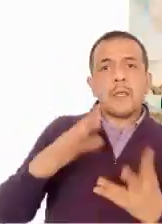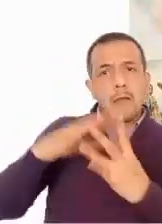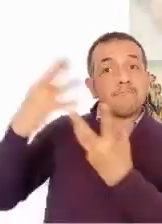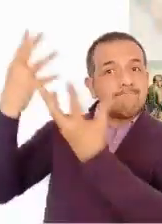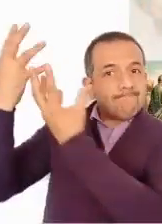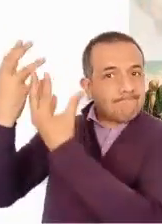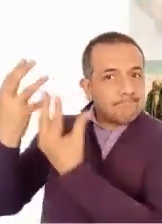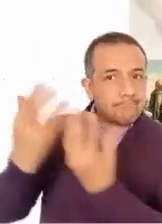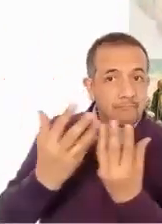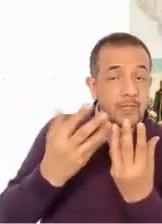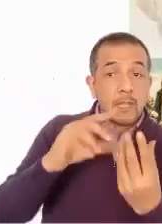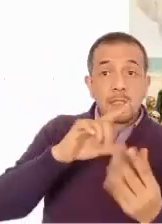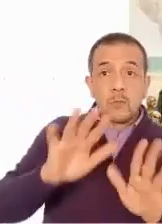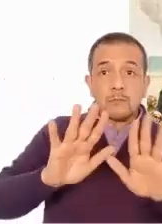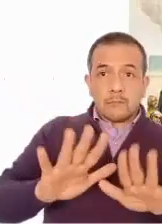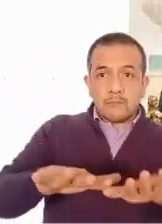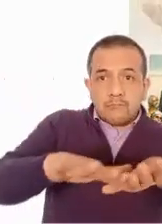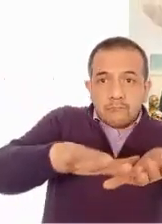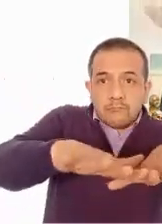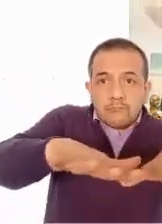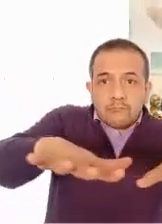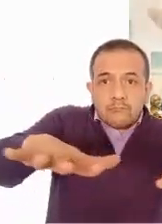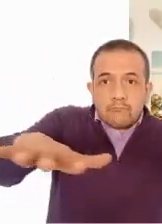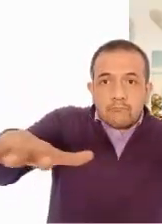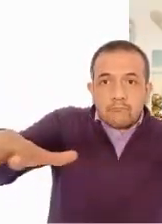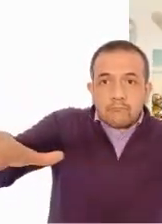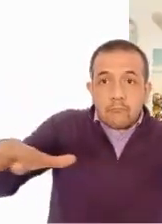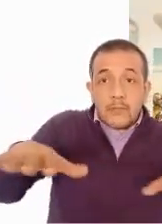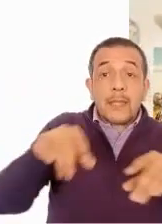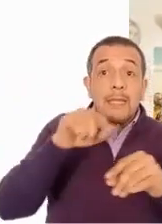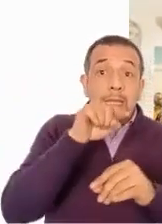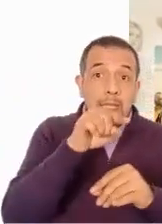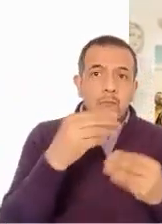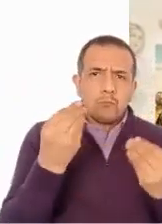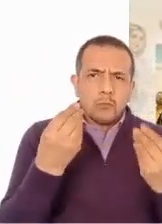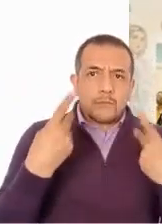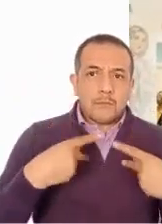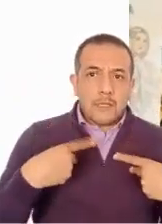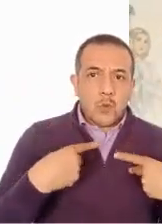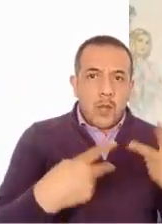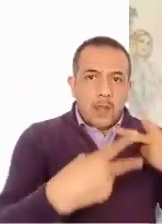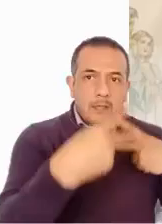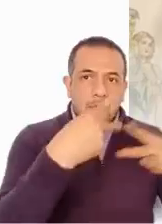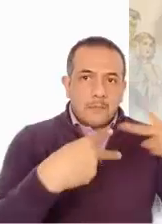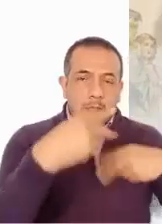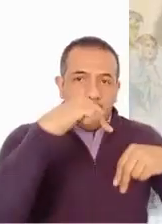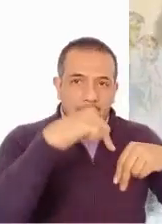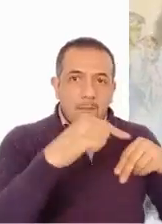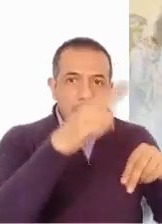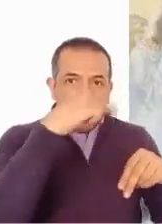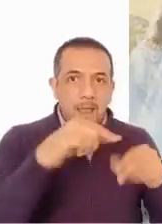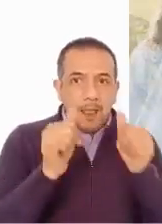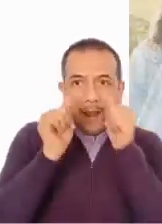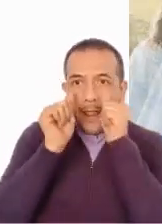apóstoles, se detuvo en un llano. Allí se encontraba mucha gente que había venido tanto de Judea y